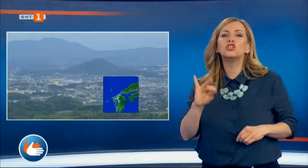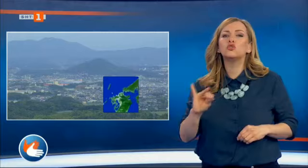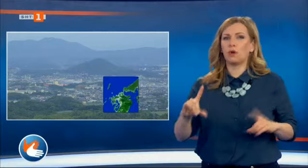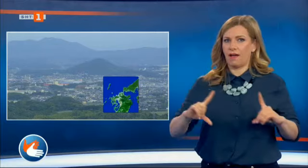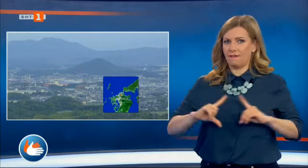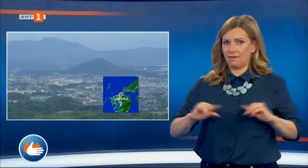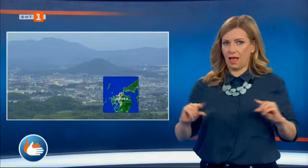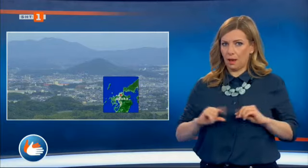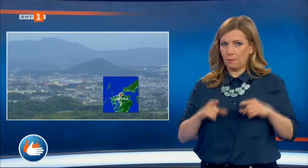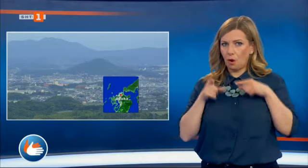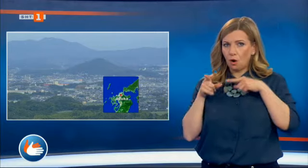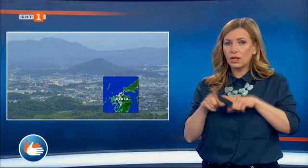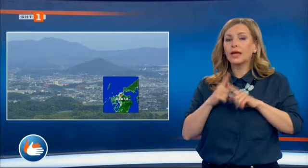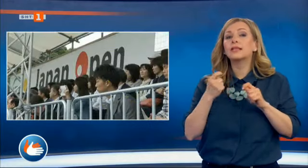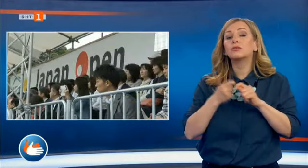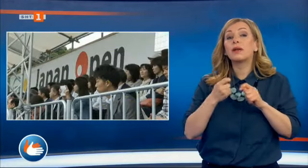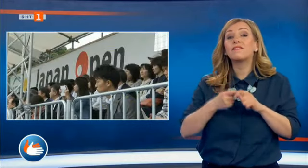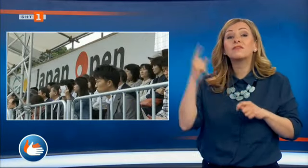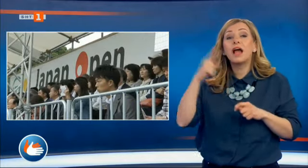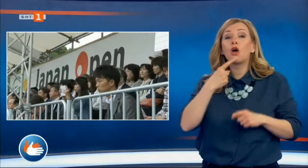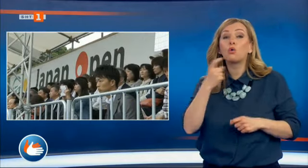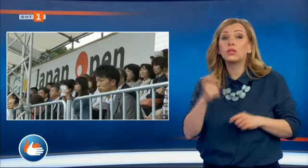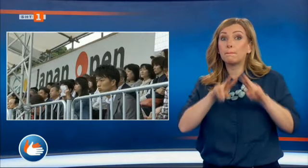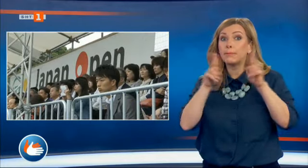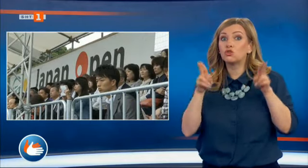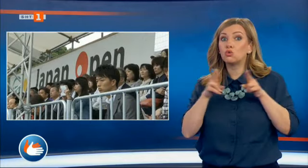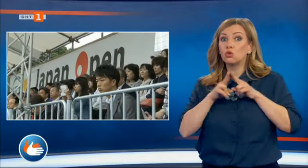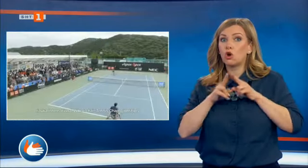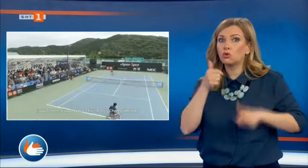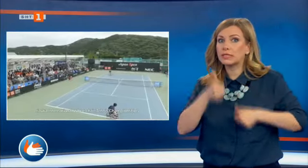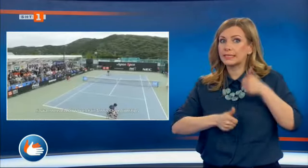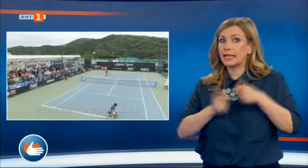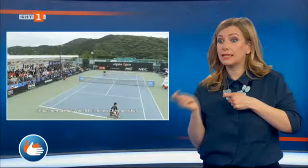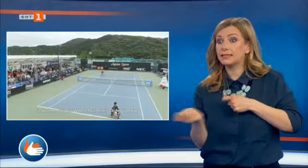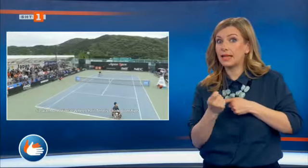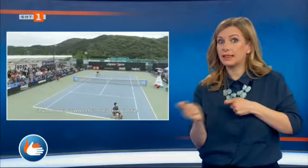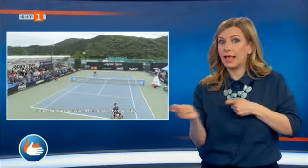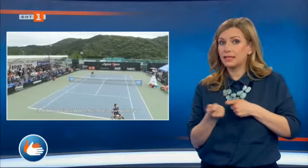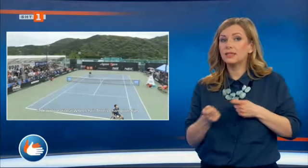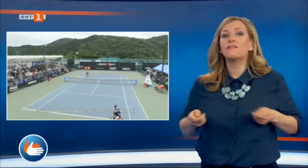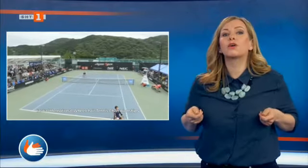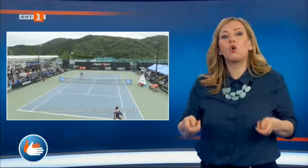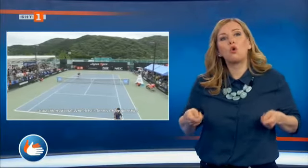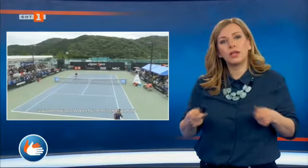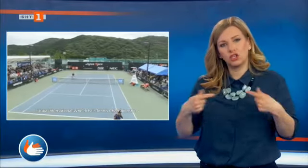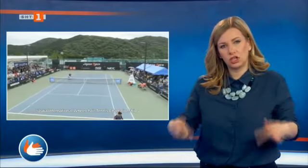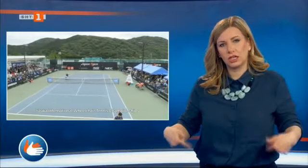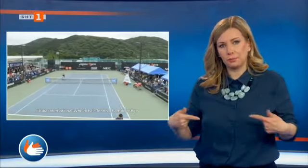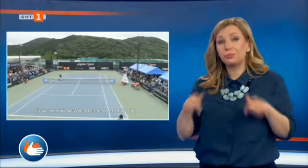Фуоклока, където се провежда ежегодният международен шампионат за тенис в инвалидни колички. Тази година ще бъде